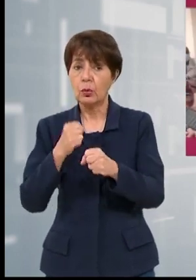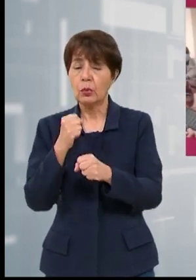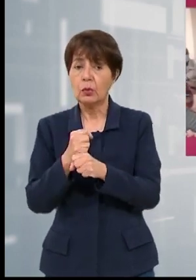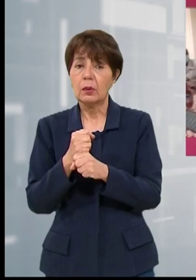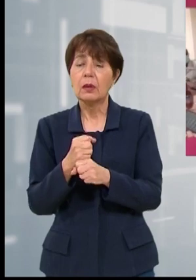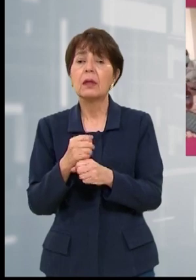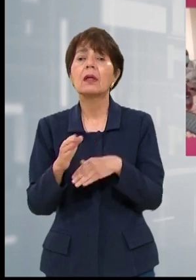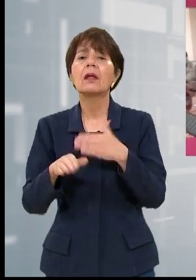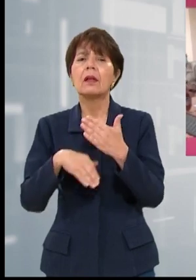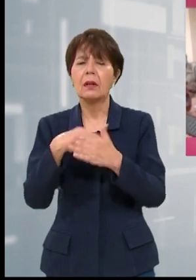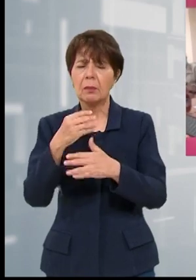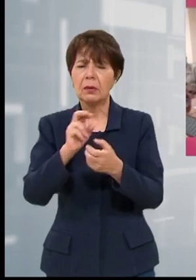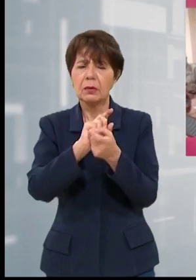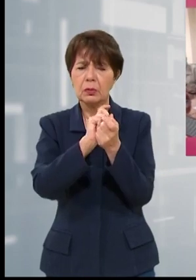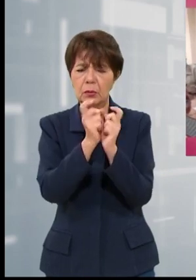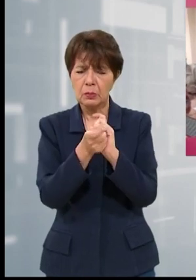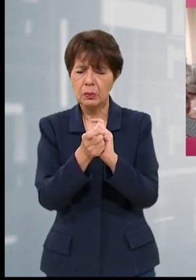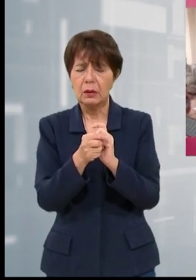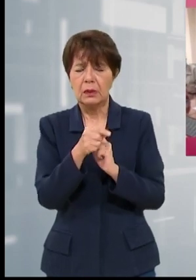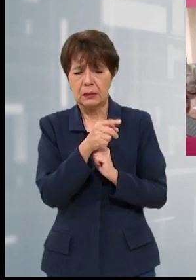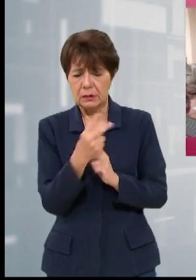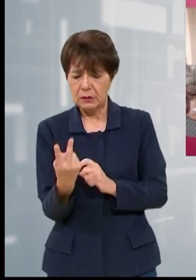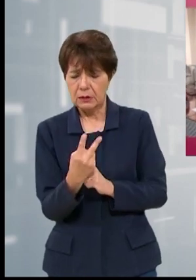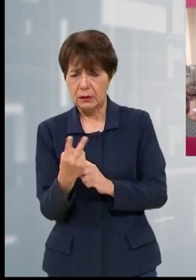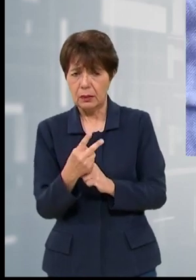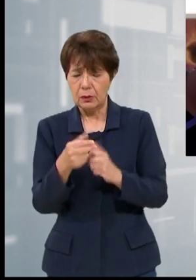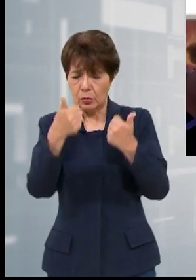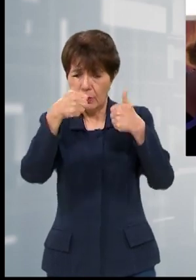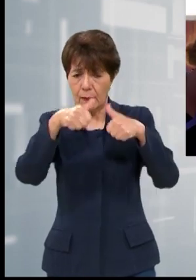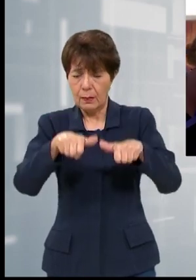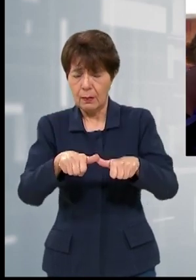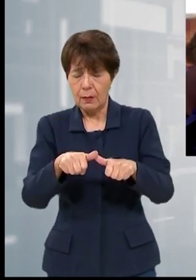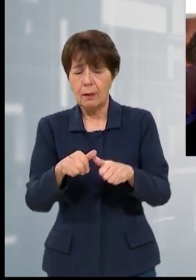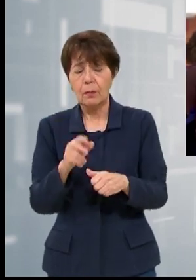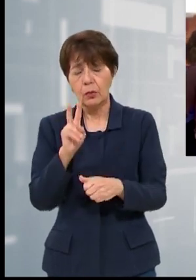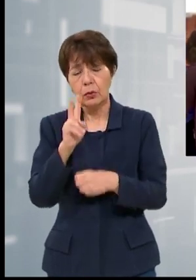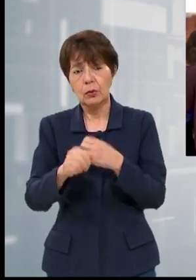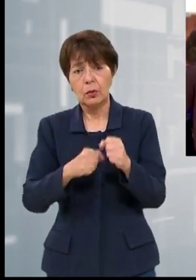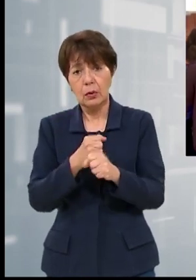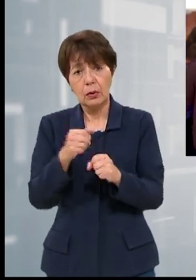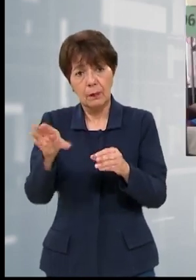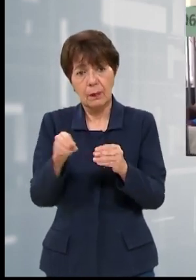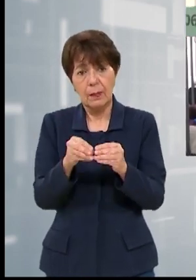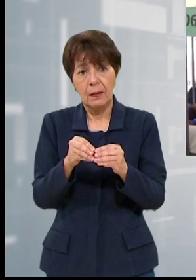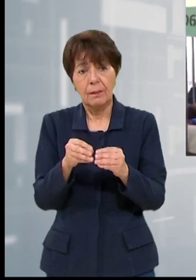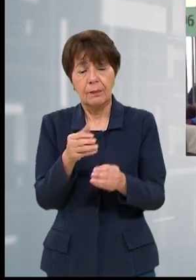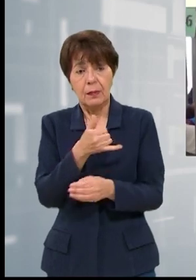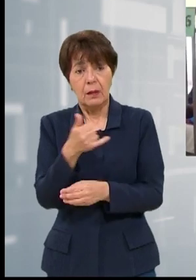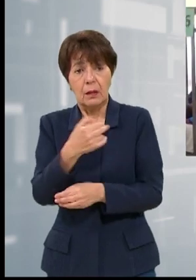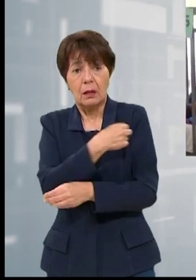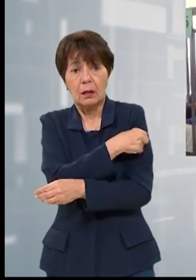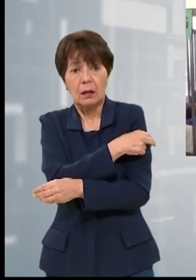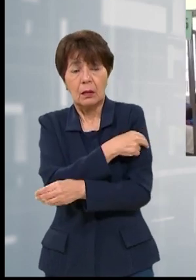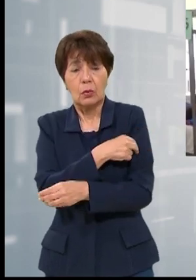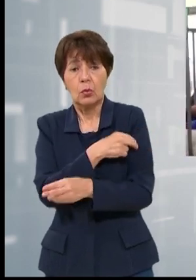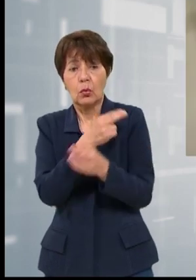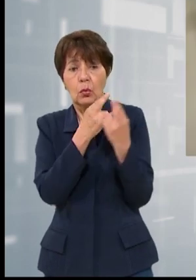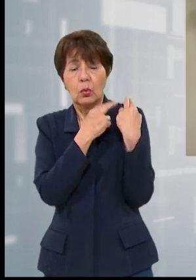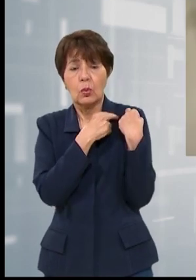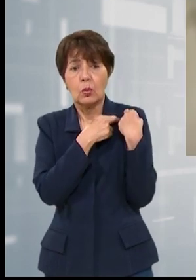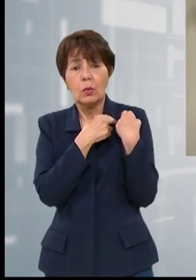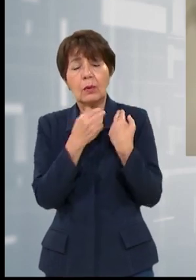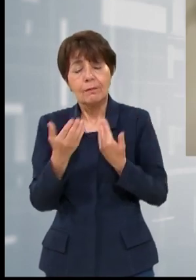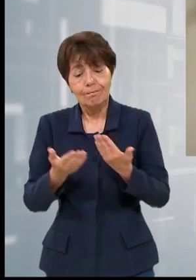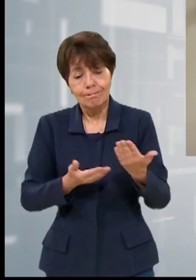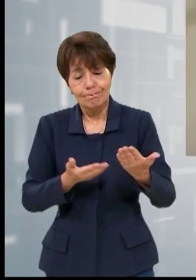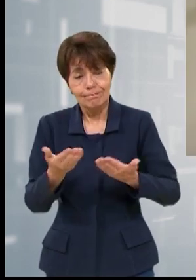sujeta a renovación si las partes así lo convinieran por un periodo de dos años o más. De igual forma, el hospital se encargará de proveer la